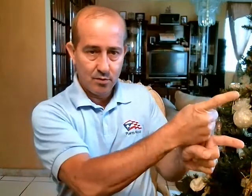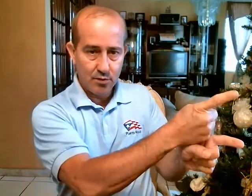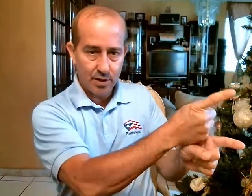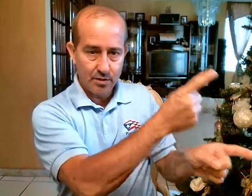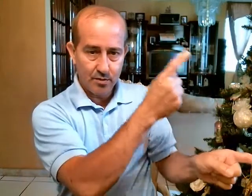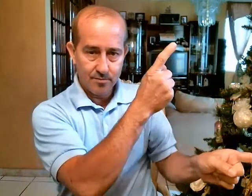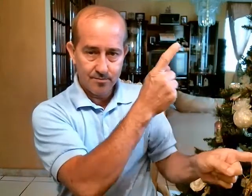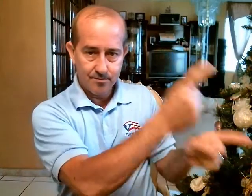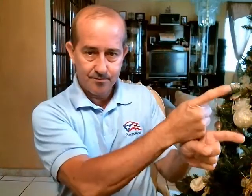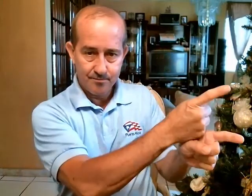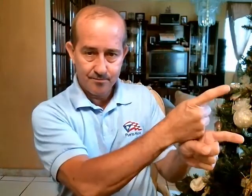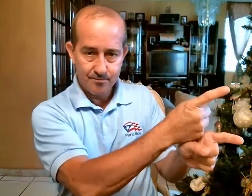Correcto